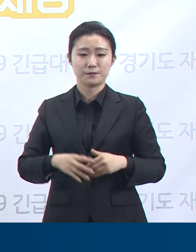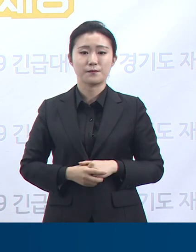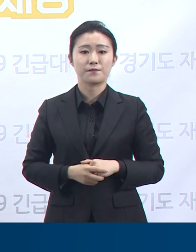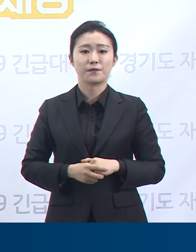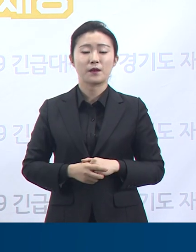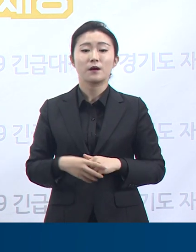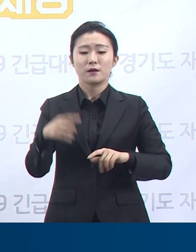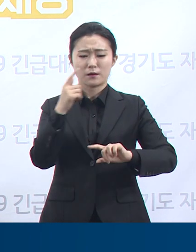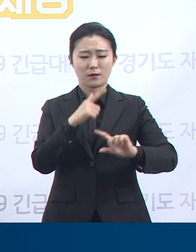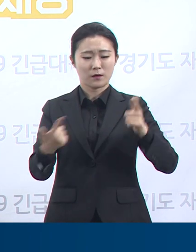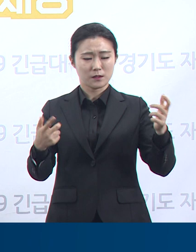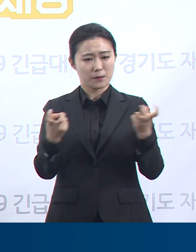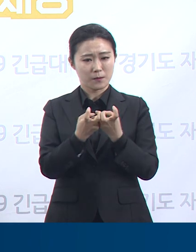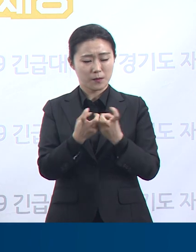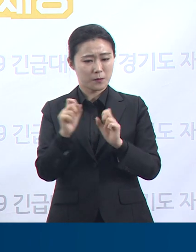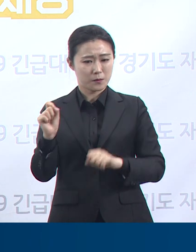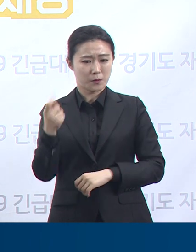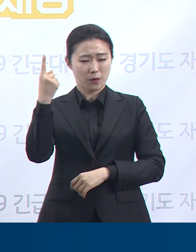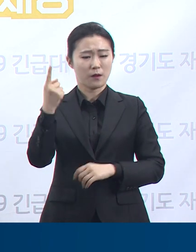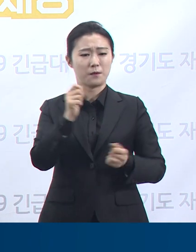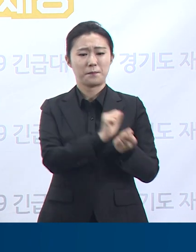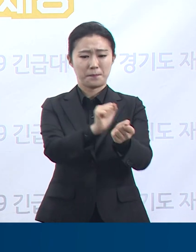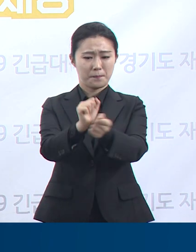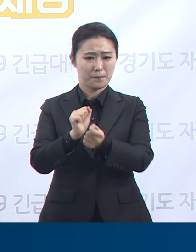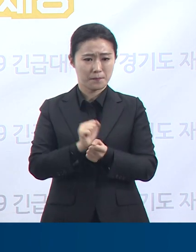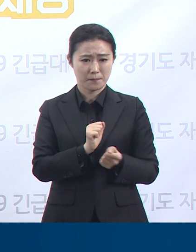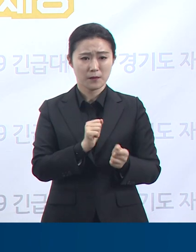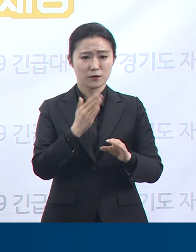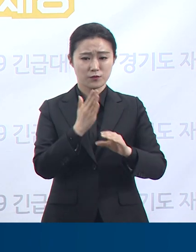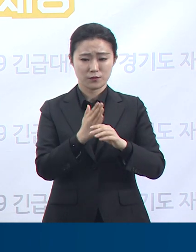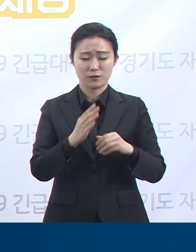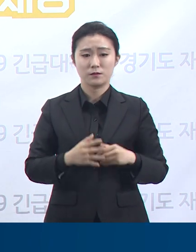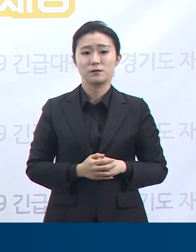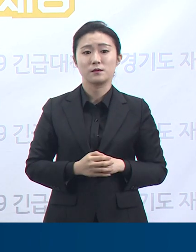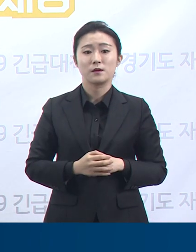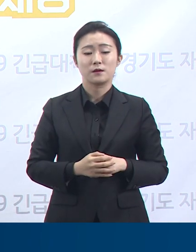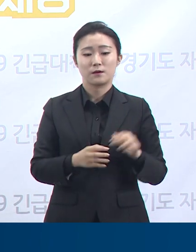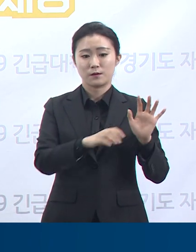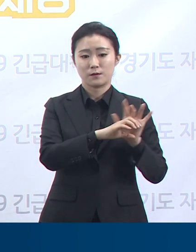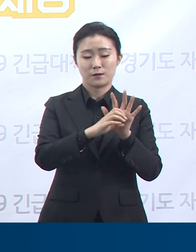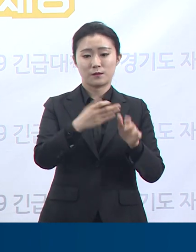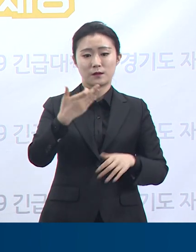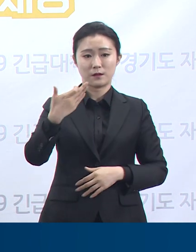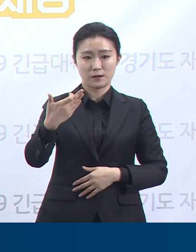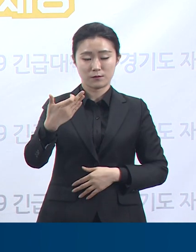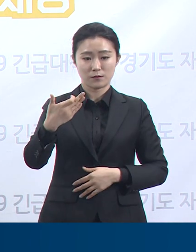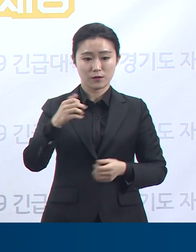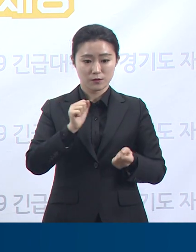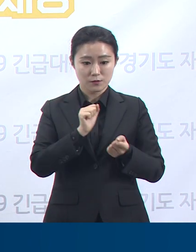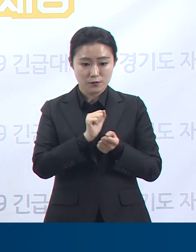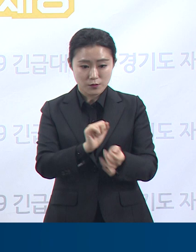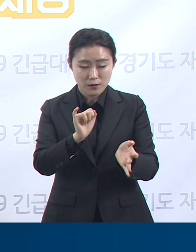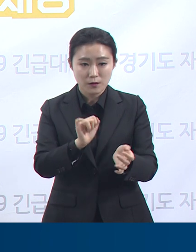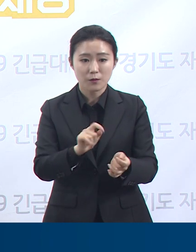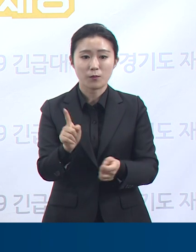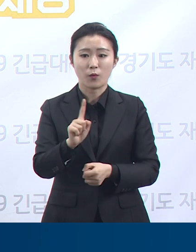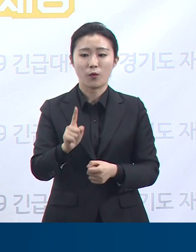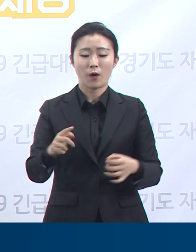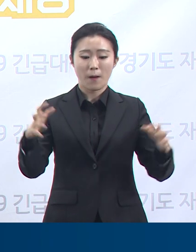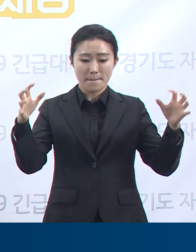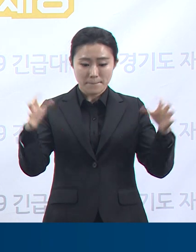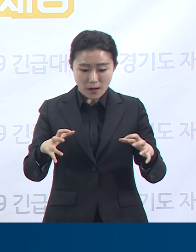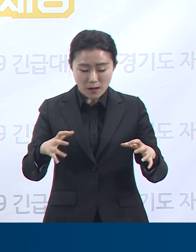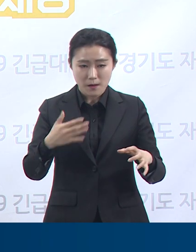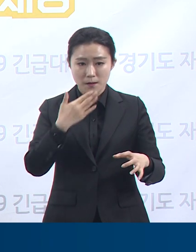경로를 통해 코로나19 감염이 전파되고 있습니다. 코로나19의 유행은 밀폐되거나 밀집되는 시설에서 모두